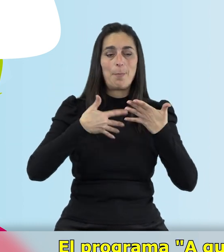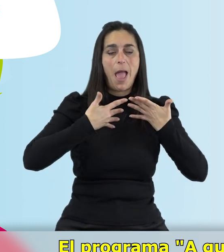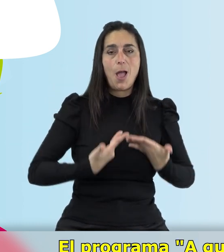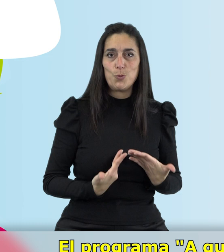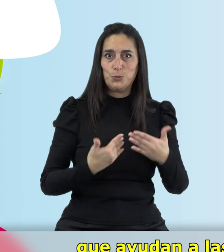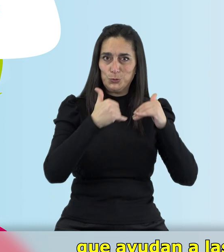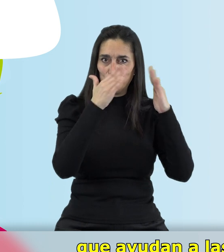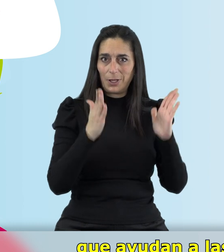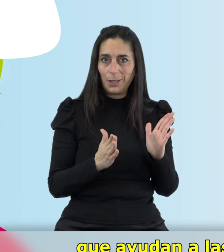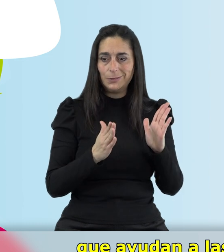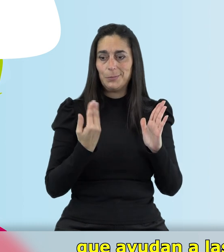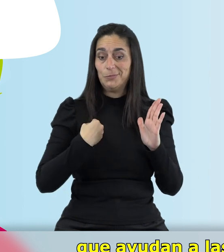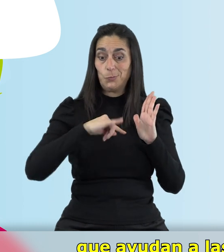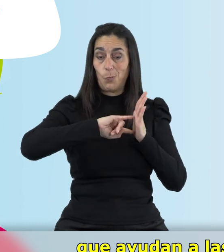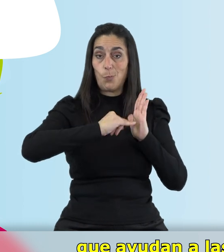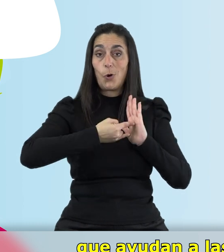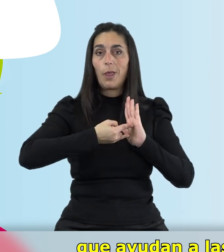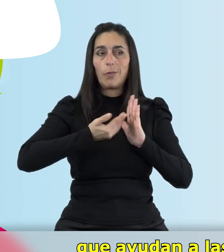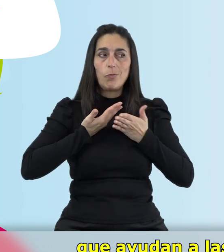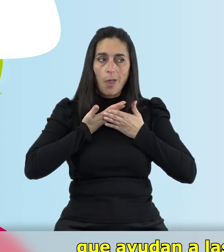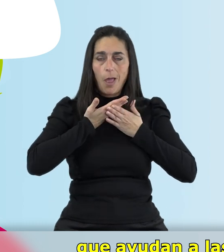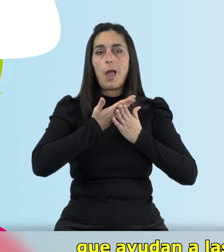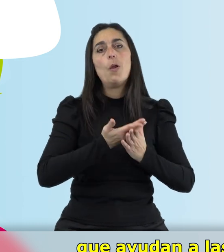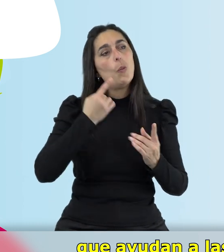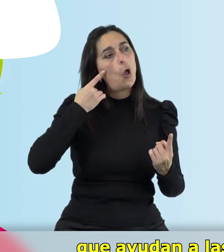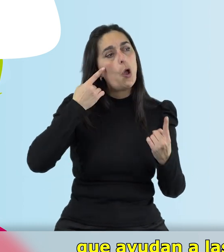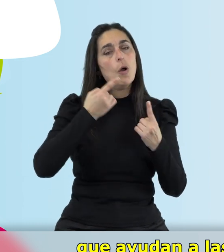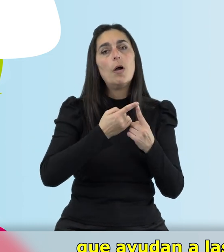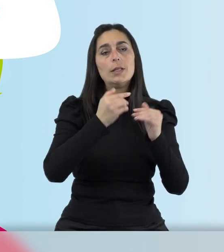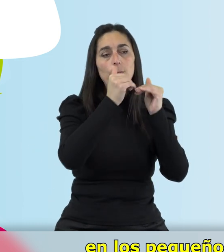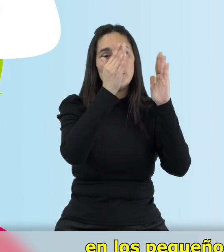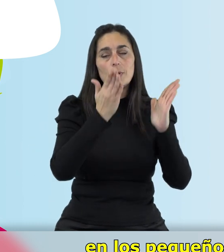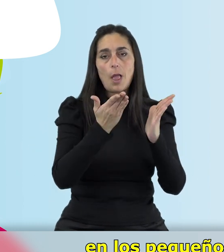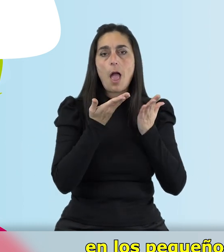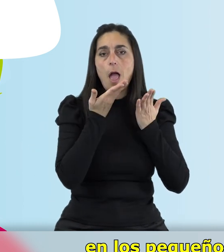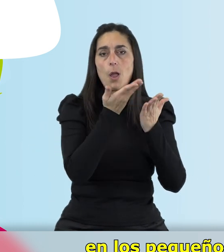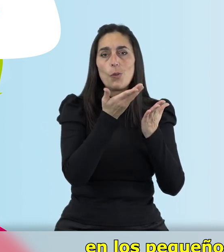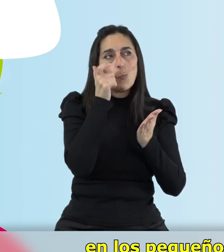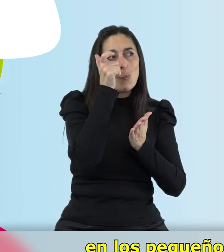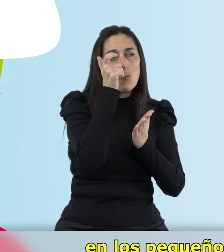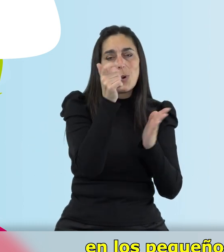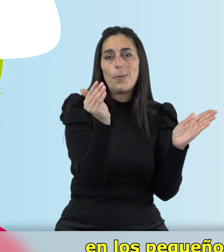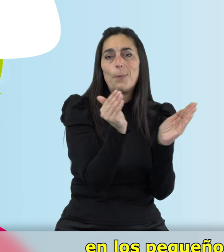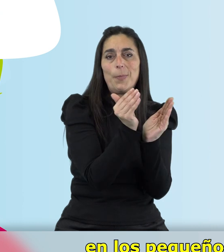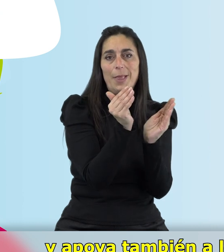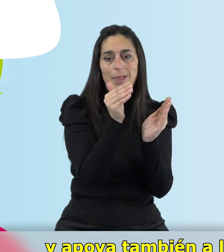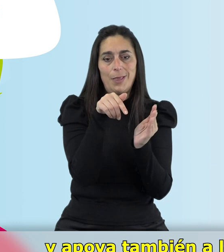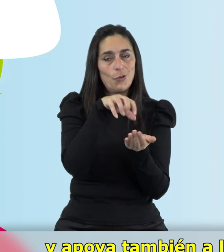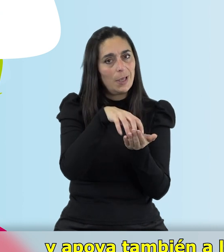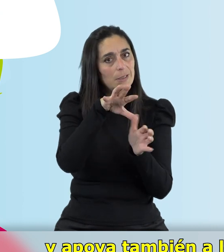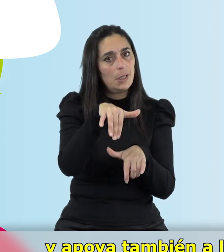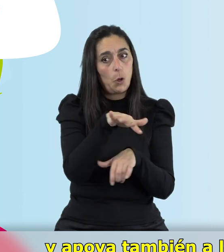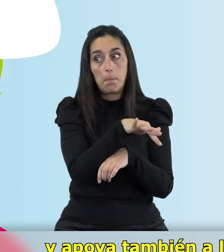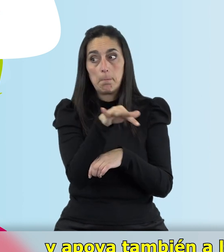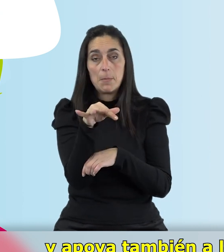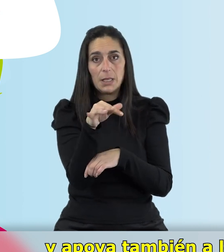uno de esos proyectos que ayudan a las personas a seguir viviendo en sus domicilios en los pequeños pueblos de Castilla y León y